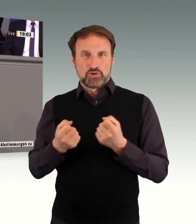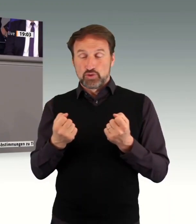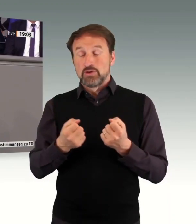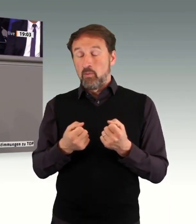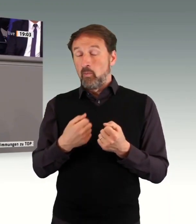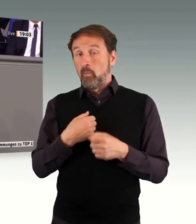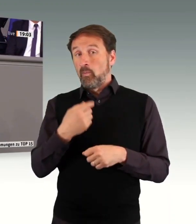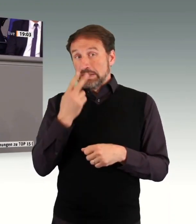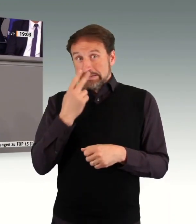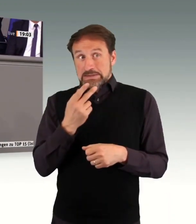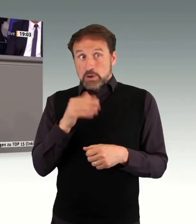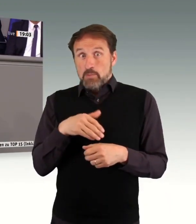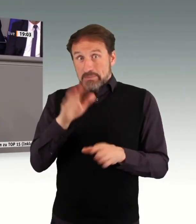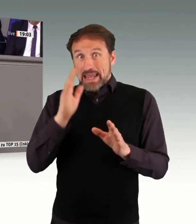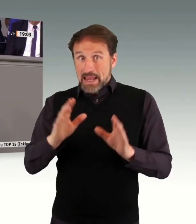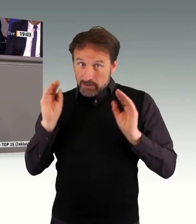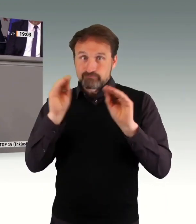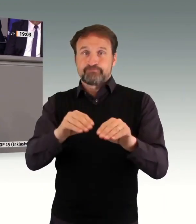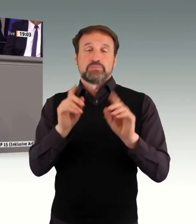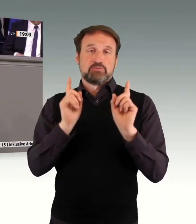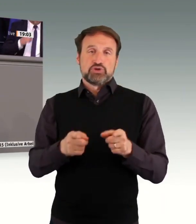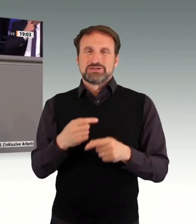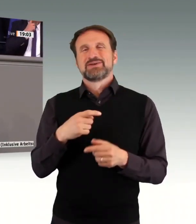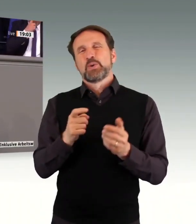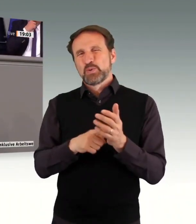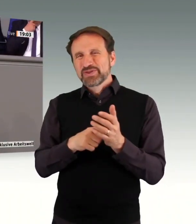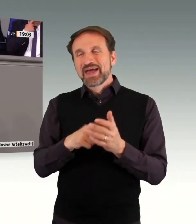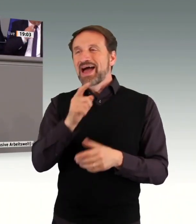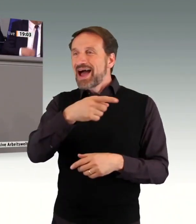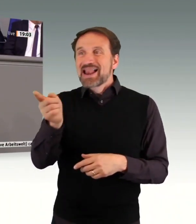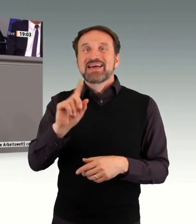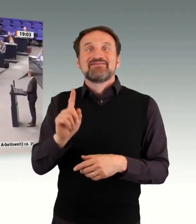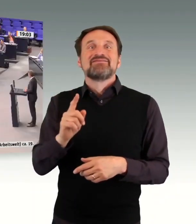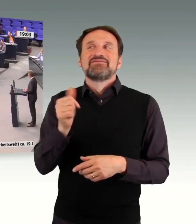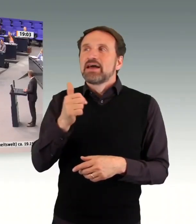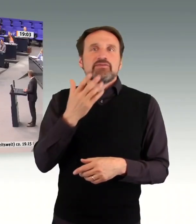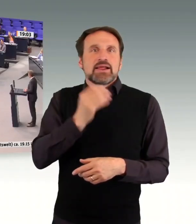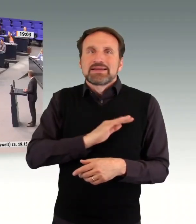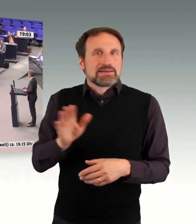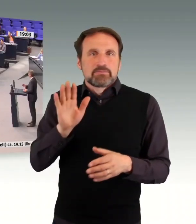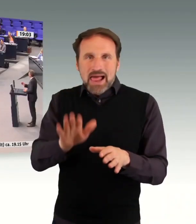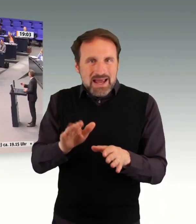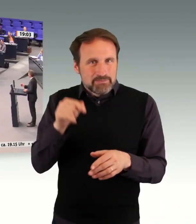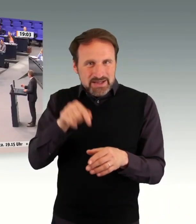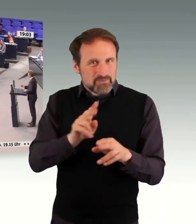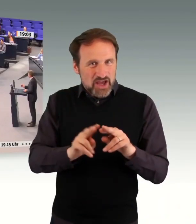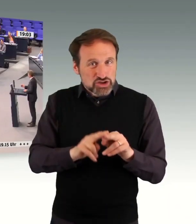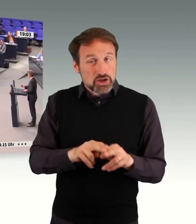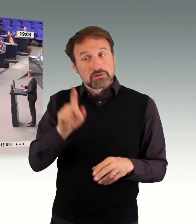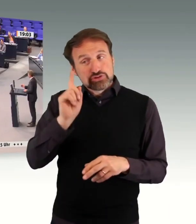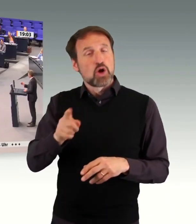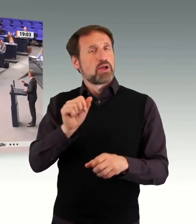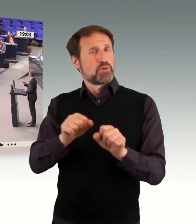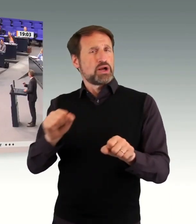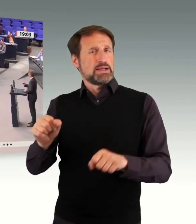das werden wir tun, weil wir allen, die nicht in der Werkstatt verbleiben wollen, ermöglichen möchten, den ersten Arbeitsmarkt zu